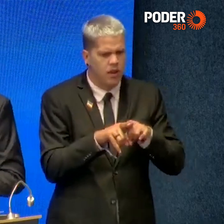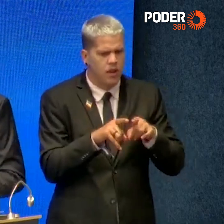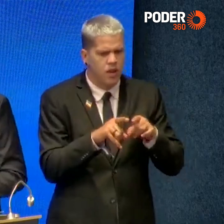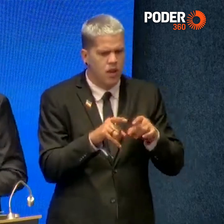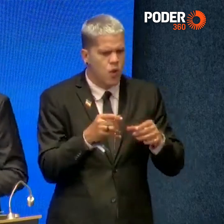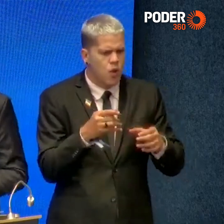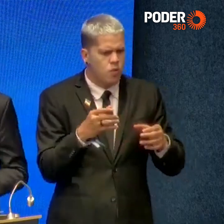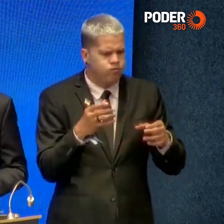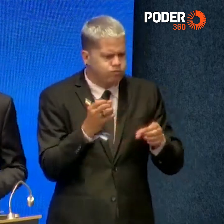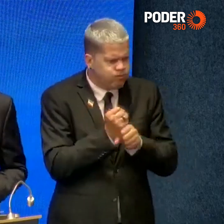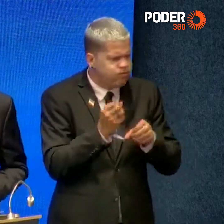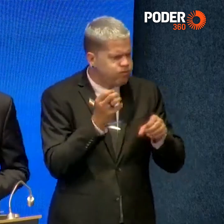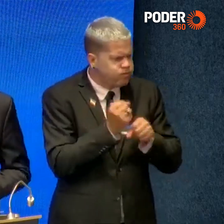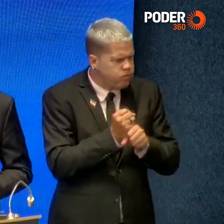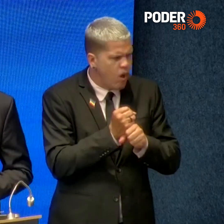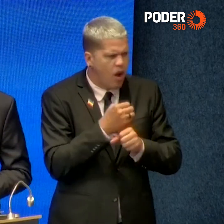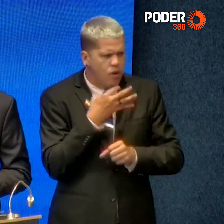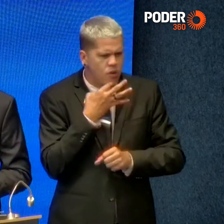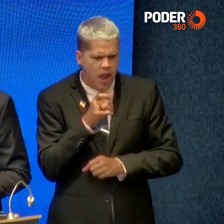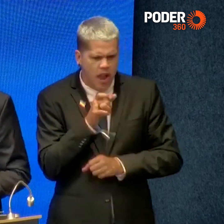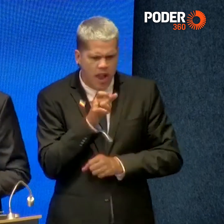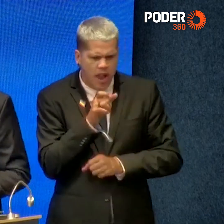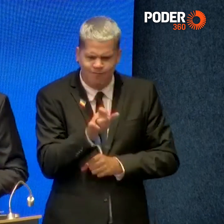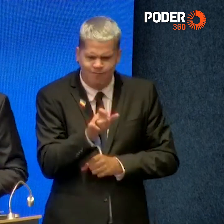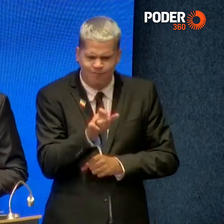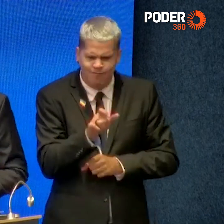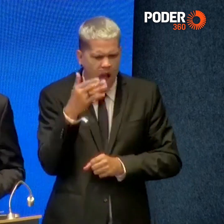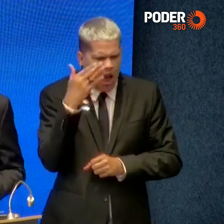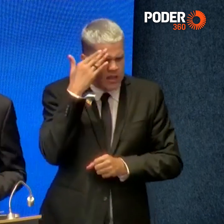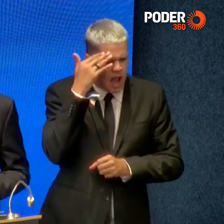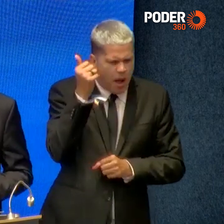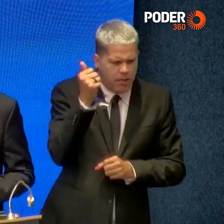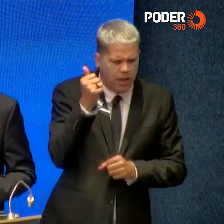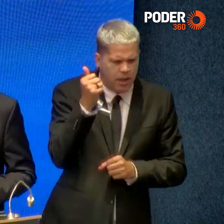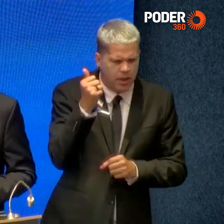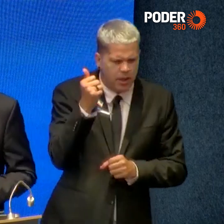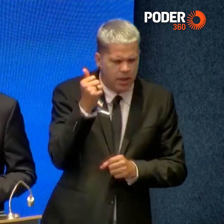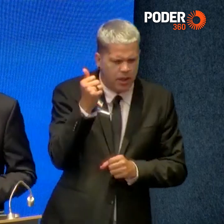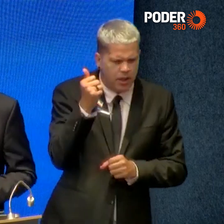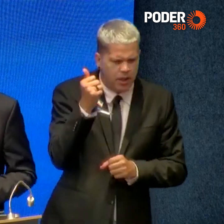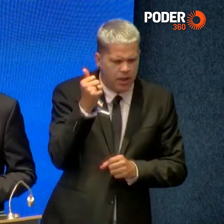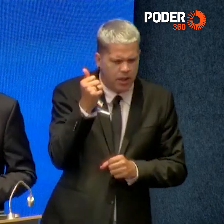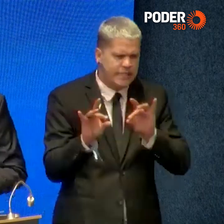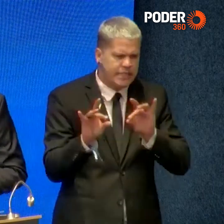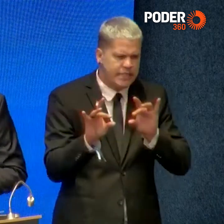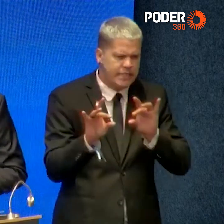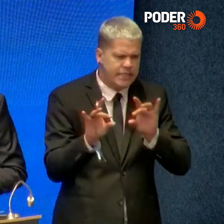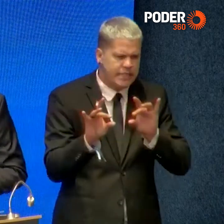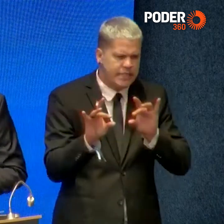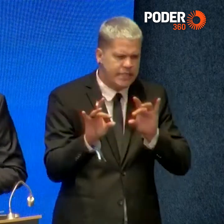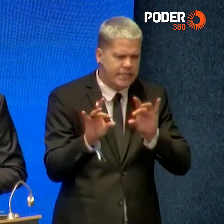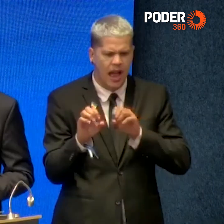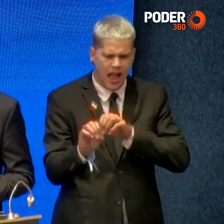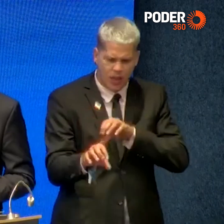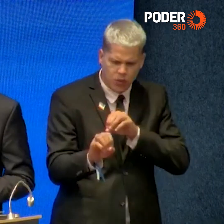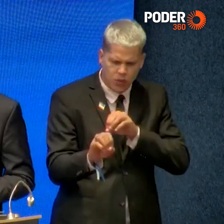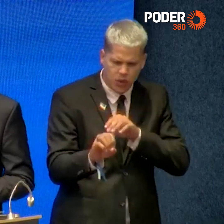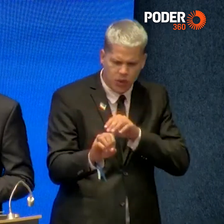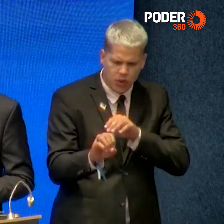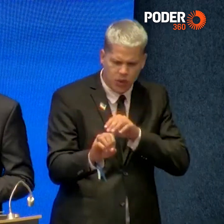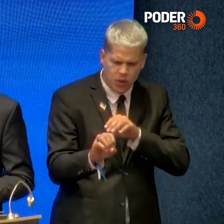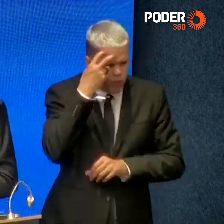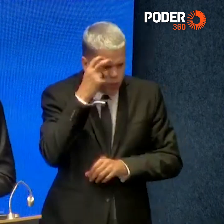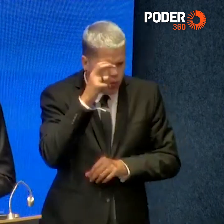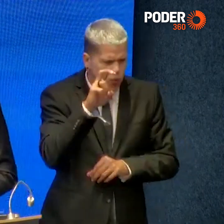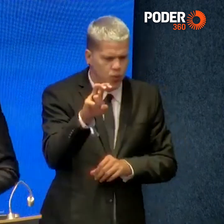conhecimento e sabedoria, a ciência, a saúde, educação e a cultura. Comunicação é